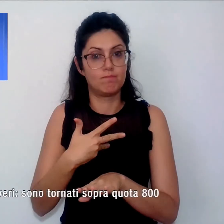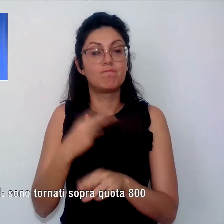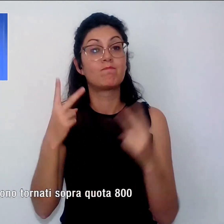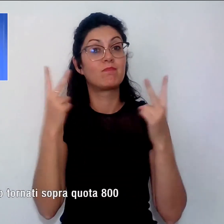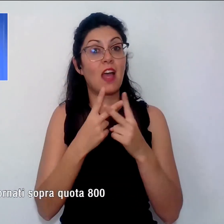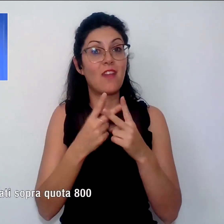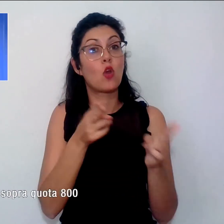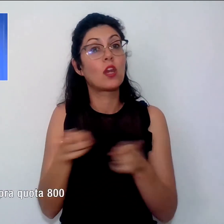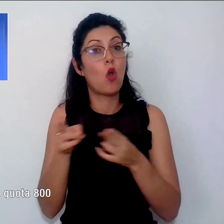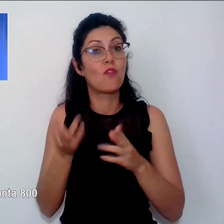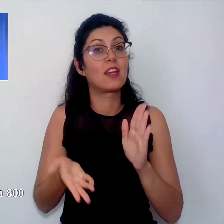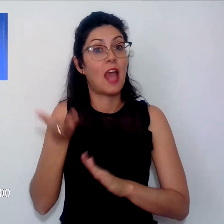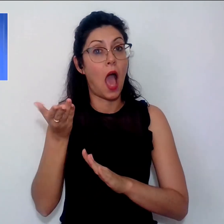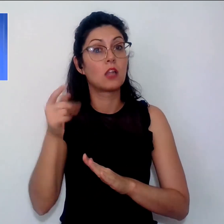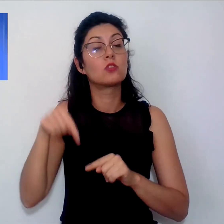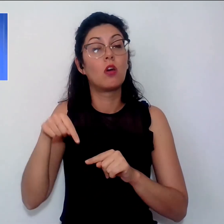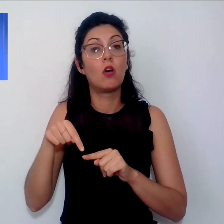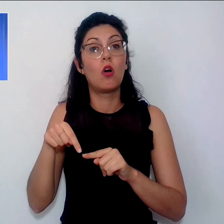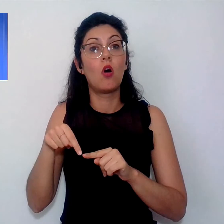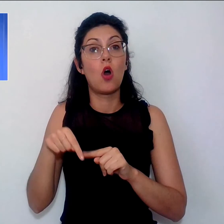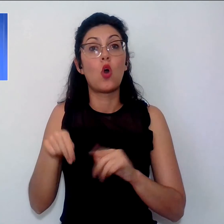i ricoveri sono tornati sopra quota 800.